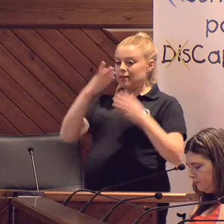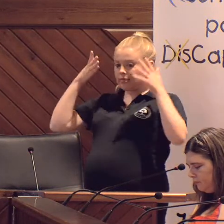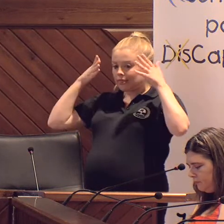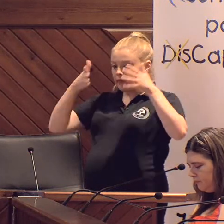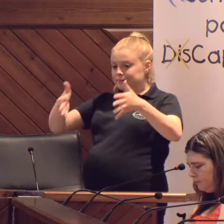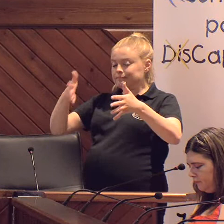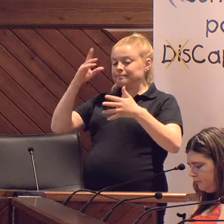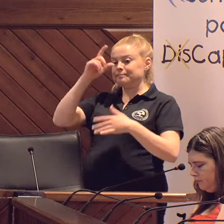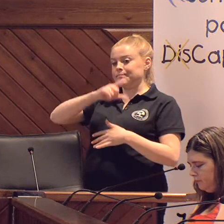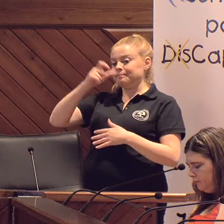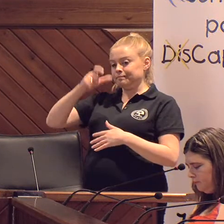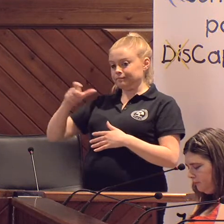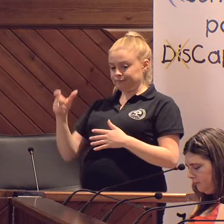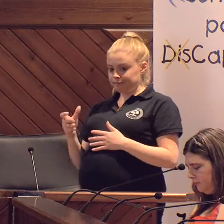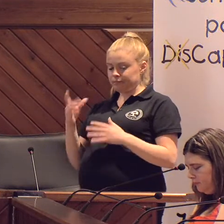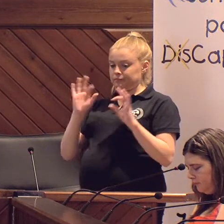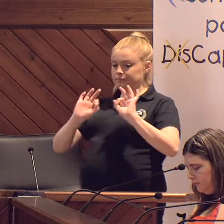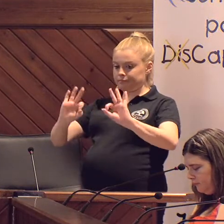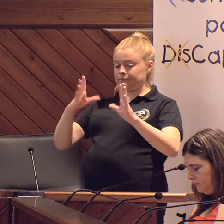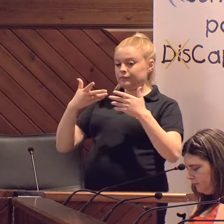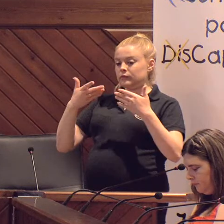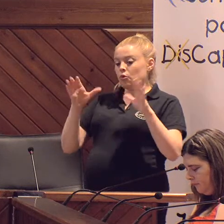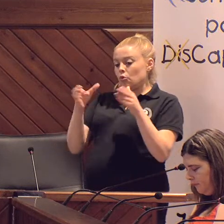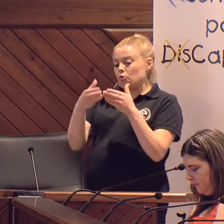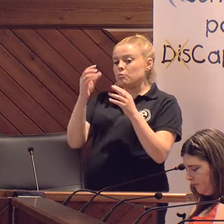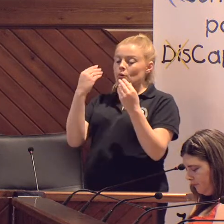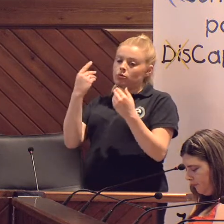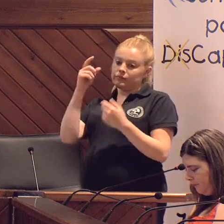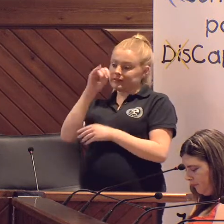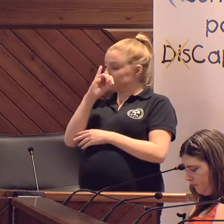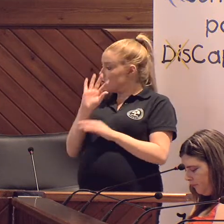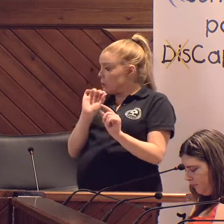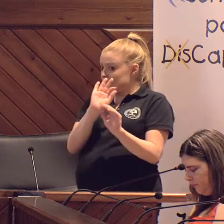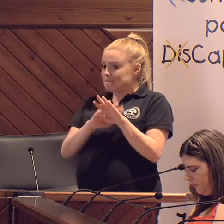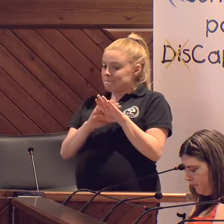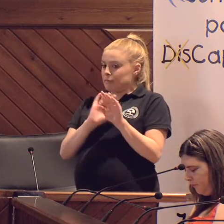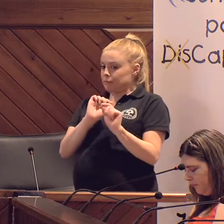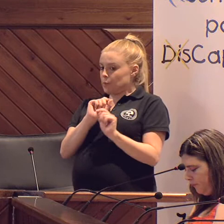población en general y, en concreto, al colectivo de escolares de la localidad. Perdón, un momentito.